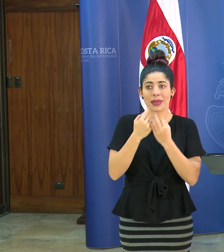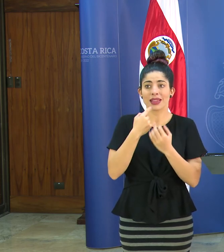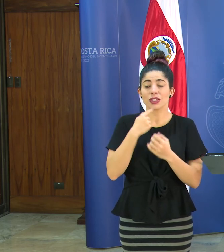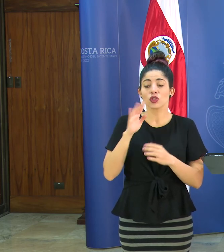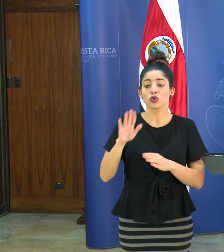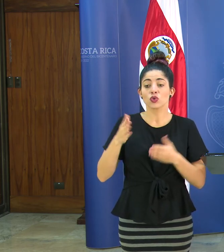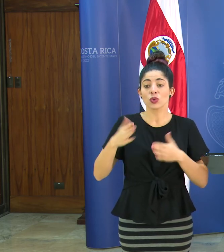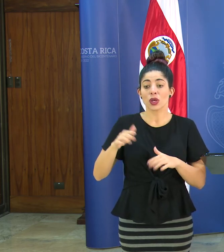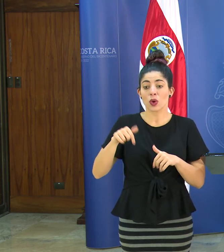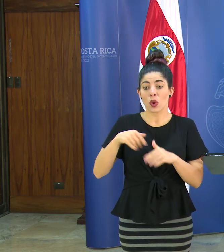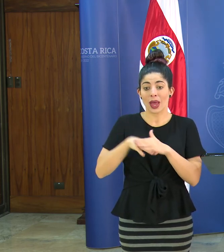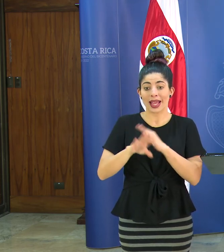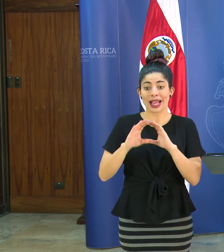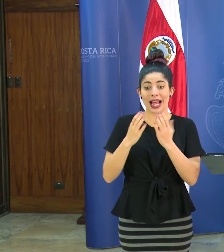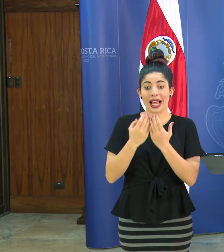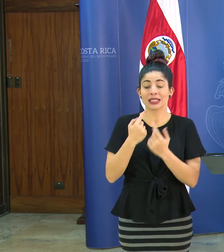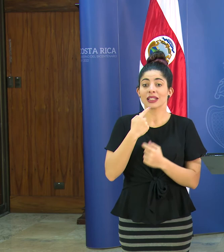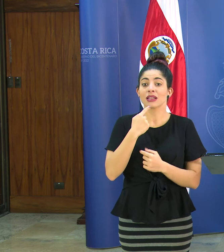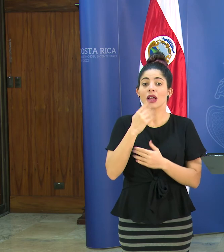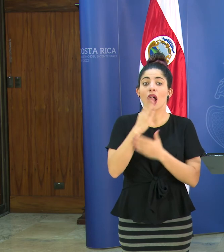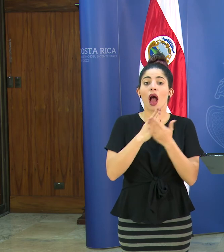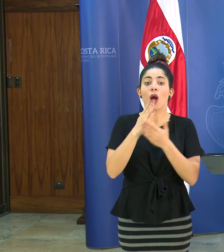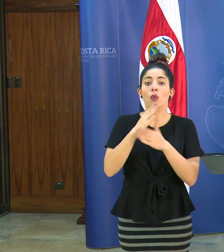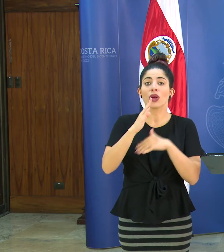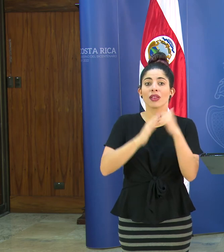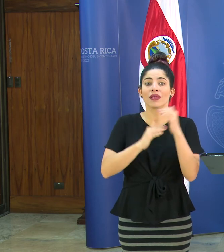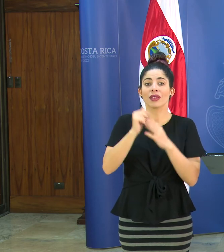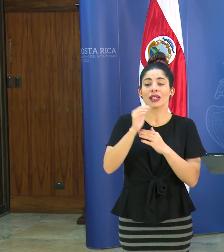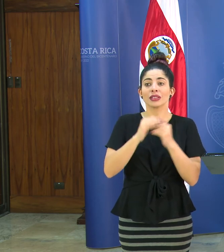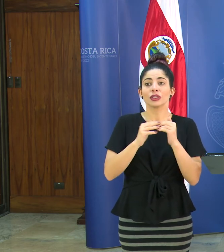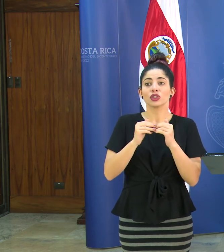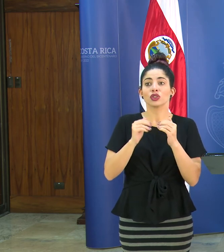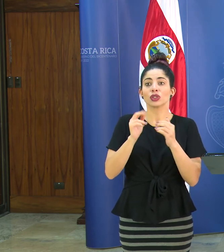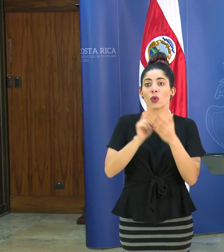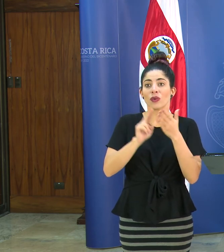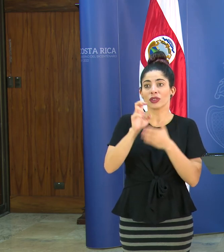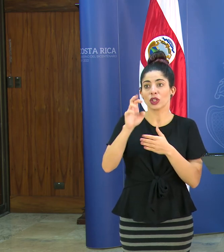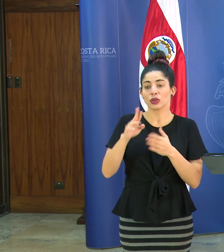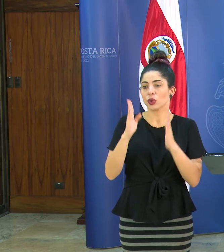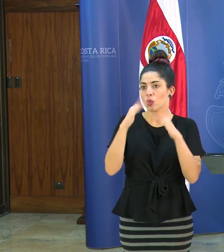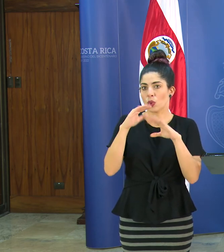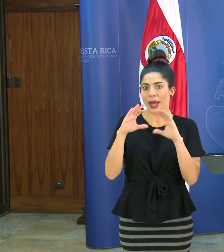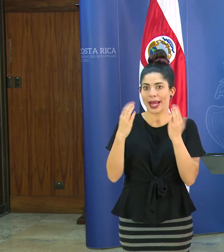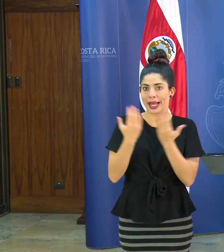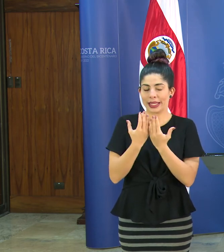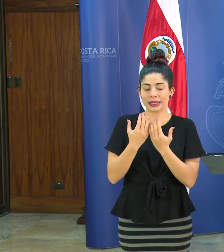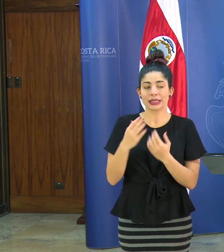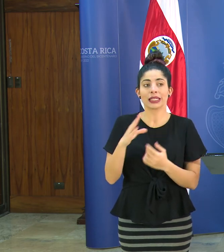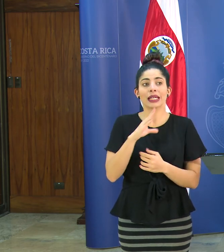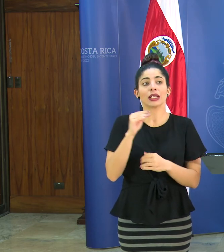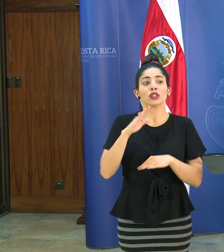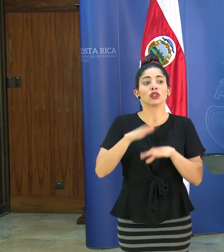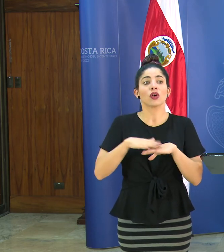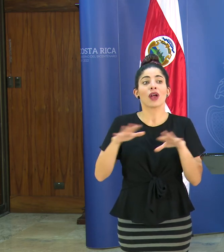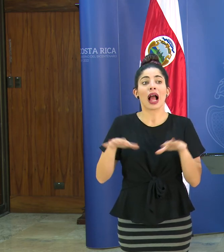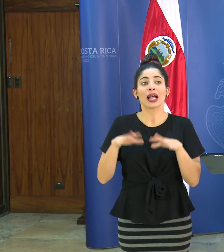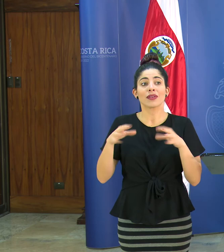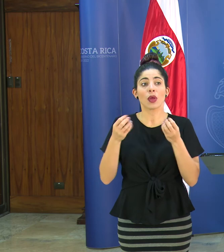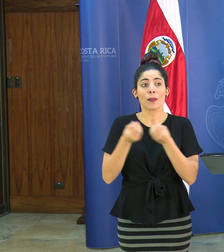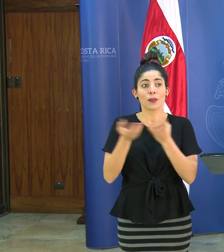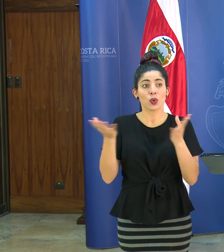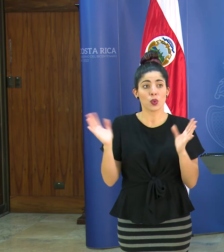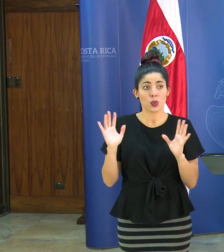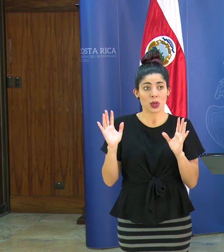hijo hoy entra a clases y le dice que en algunas facultades se suspendieron las clases también sobre las actividades masivas